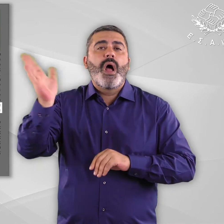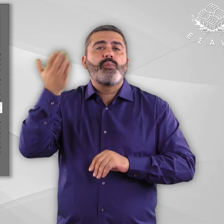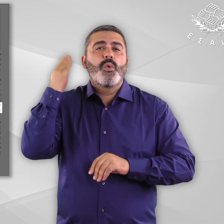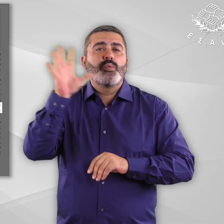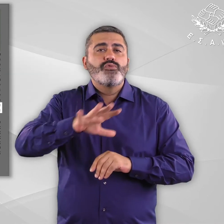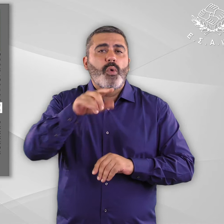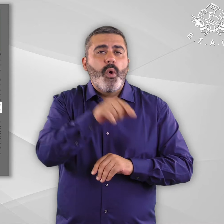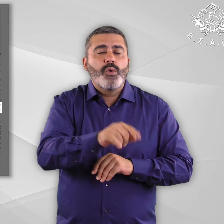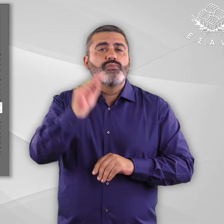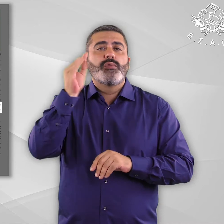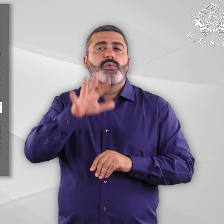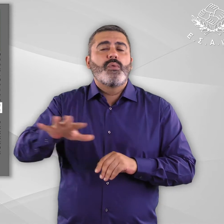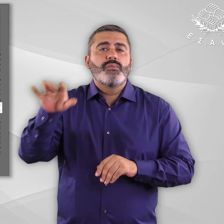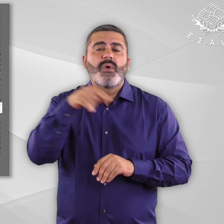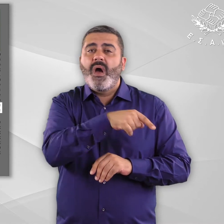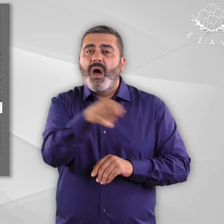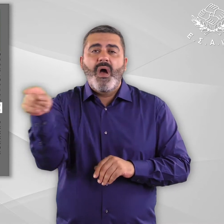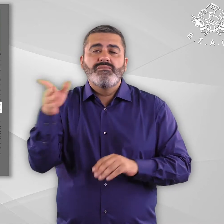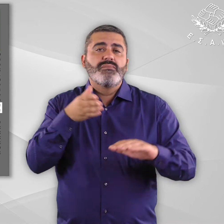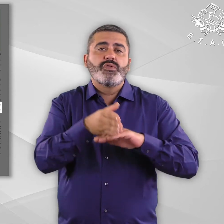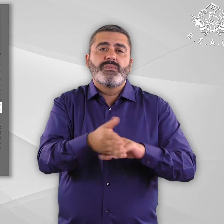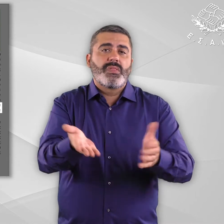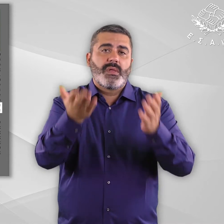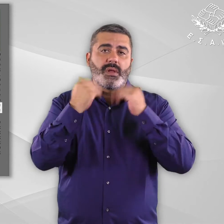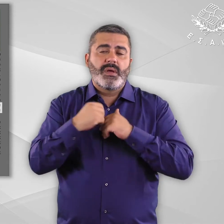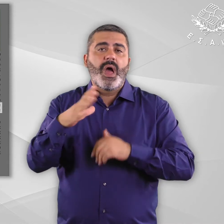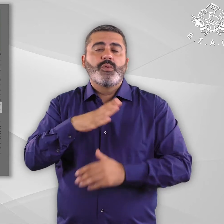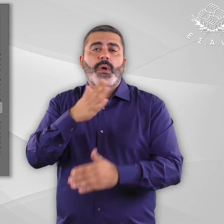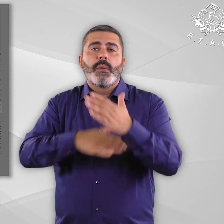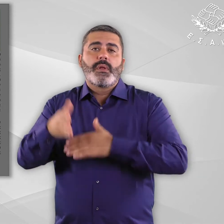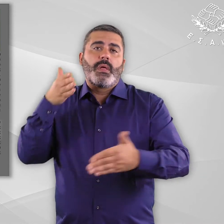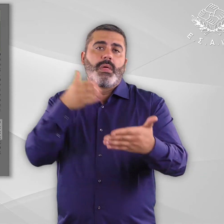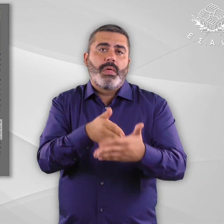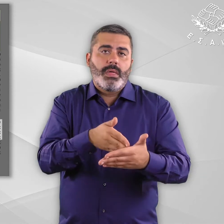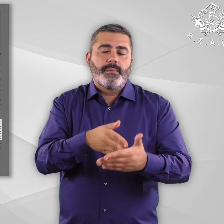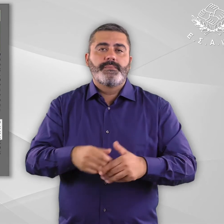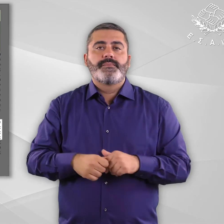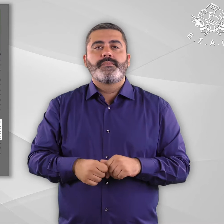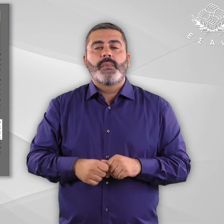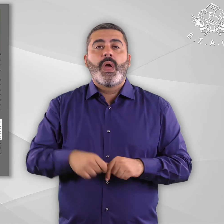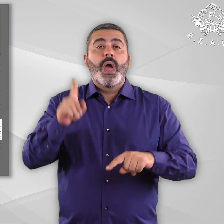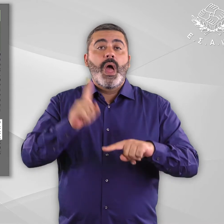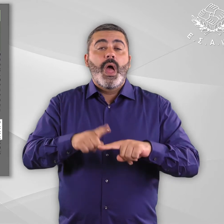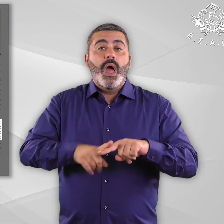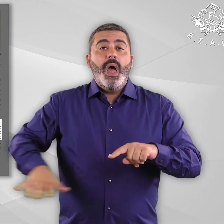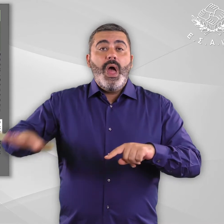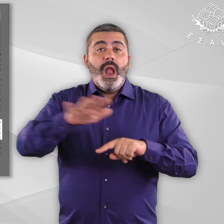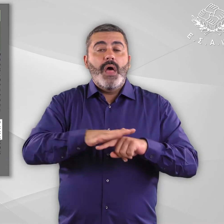χώρους, αυτή δεν είναι σε μεγάλο βαθμό προσβάσιμη στα άτομα με αναπηρία. Παρόλο που στη χώρα μας προοδευτικά θεσπίστηκε μία